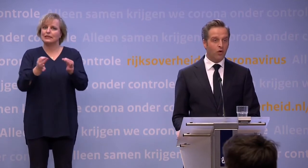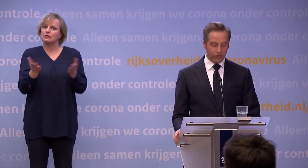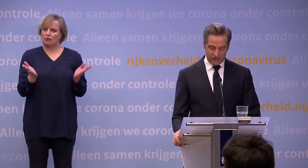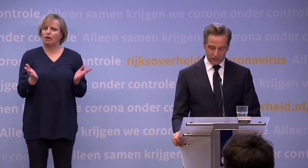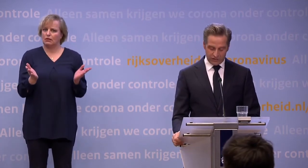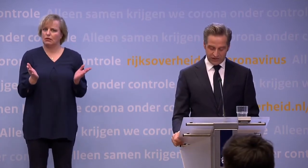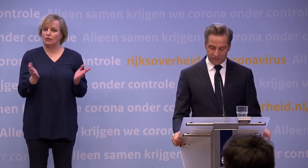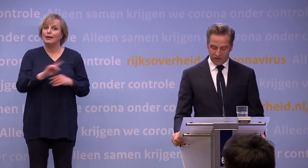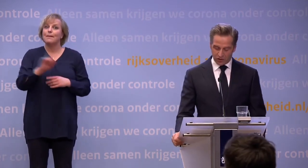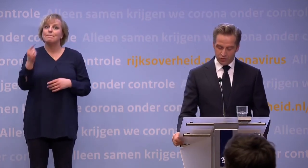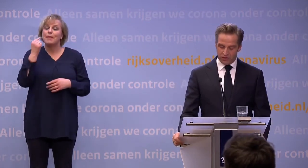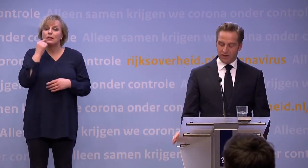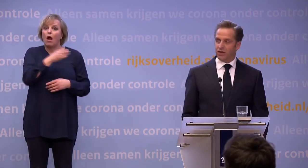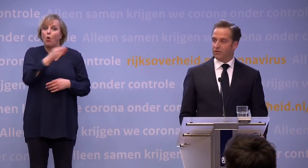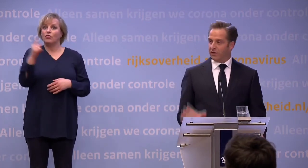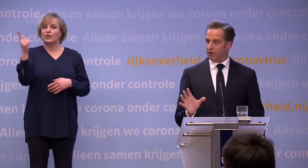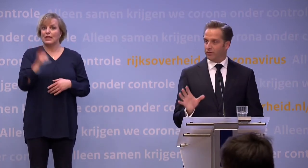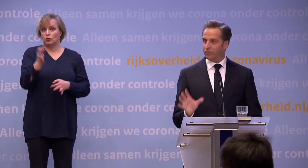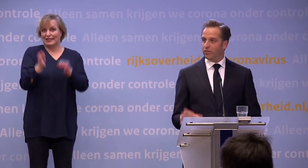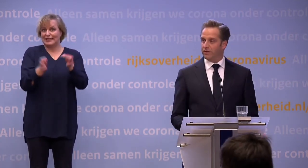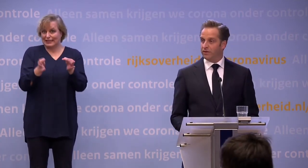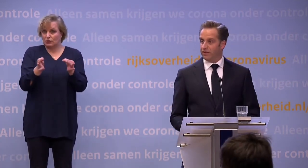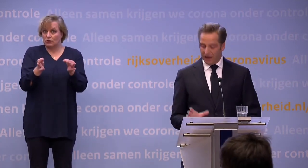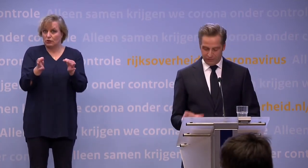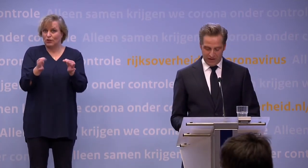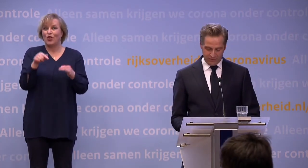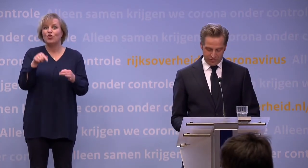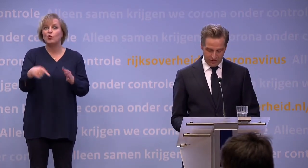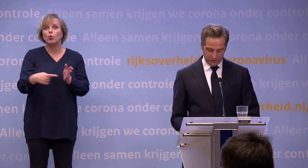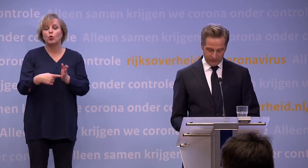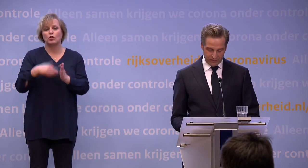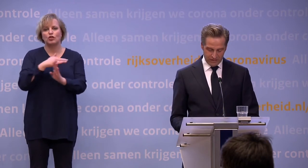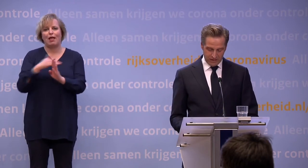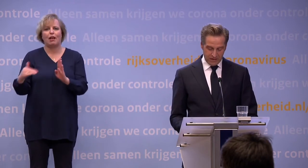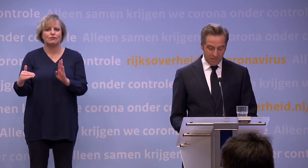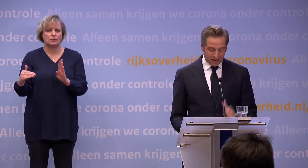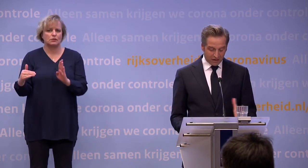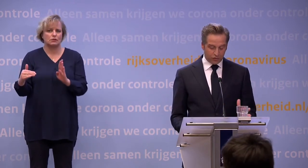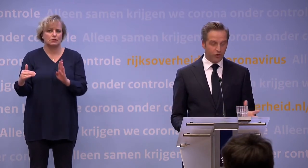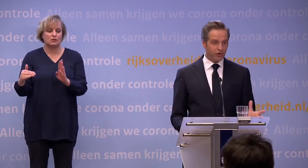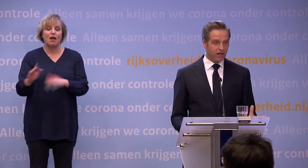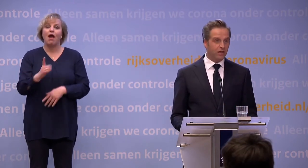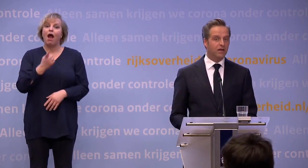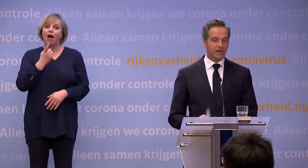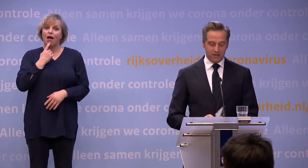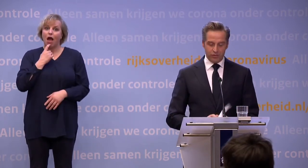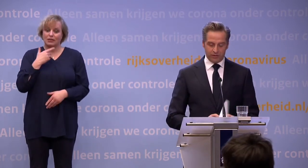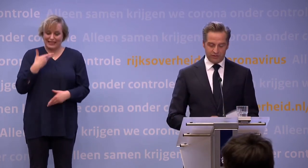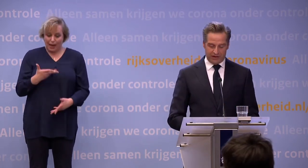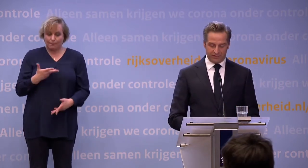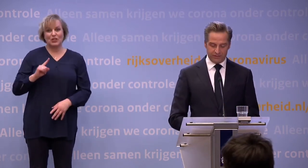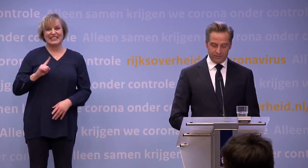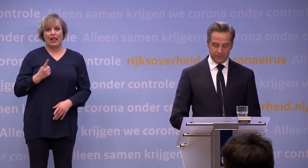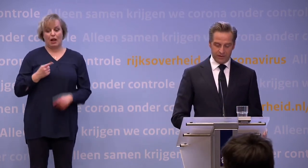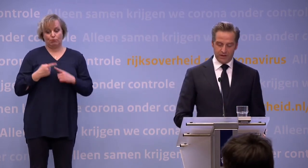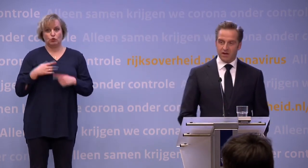ruim 100.000 testen per dag doen, waarvan op dit moment de helft maar wordt gebruikt. Bij klachten kun je dus snel en in de buurt